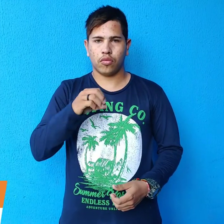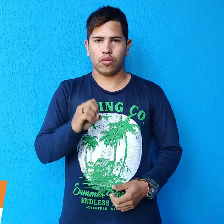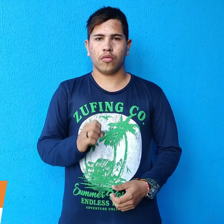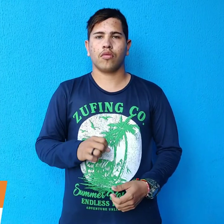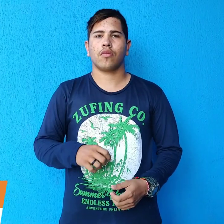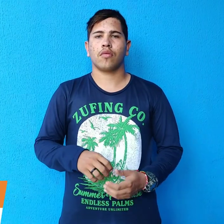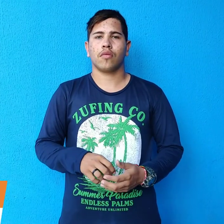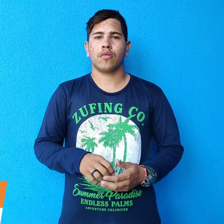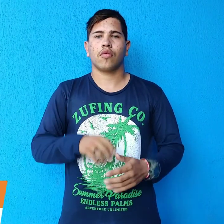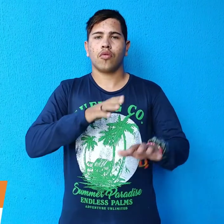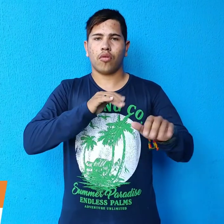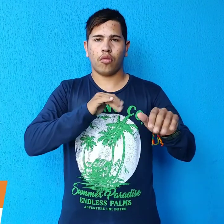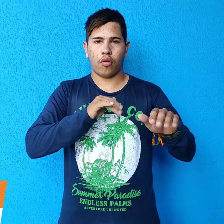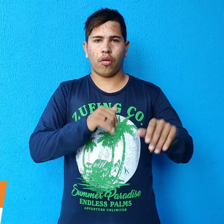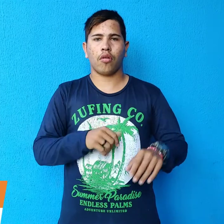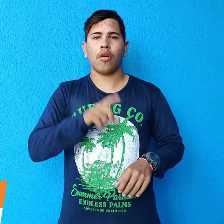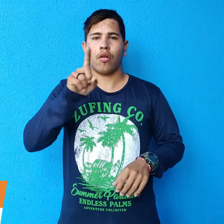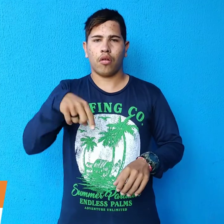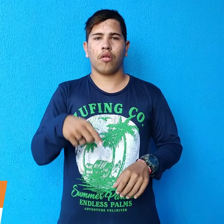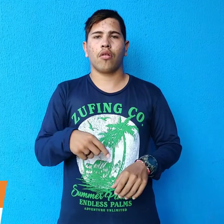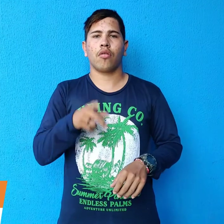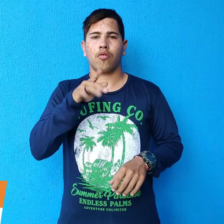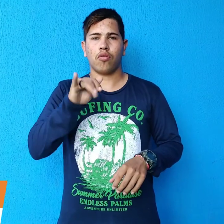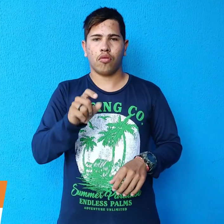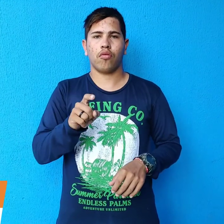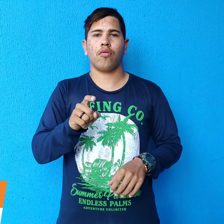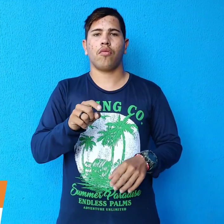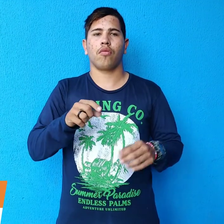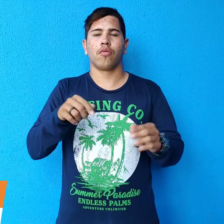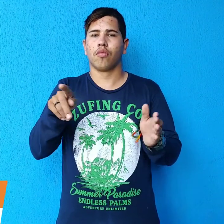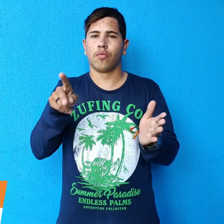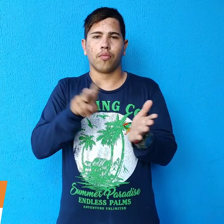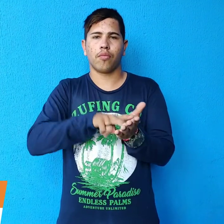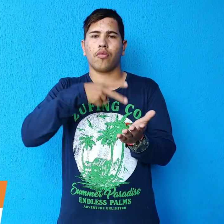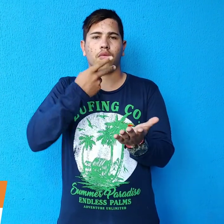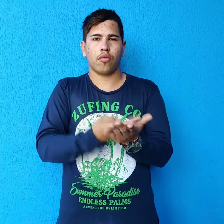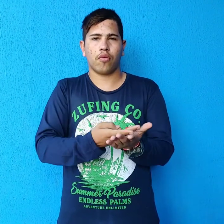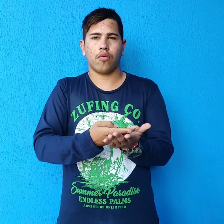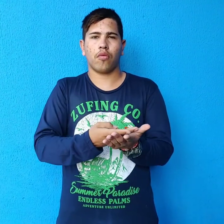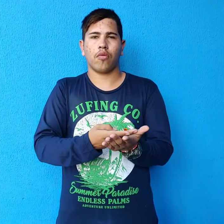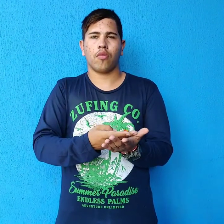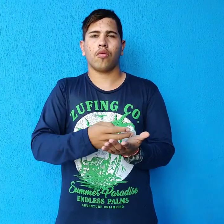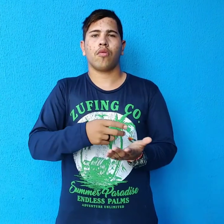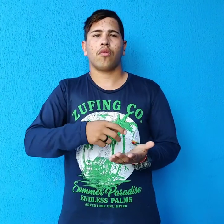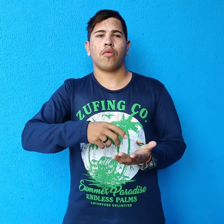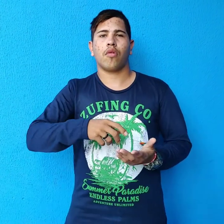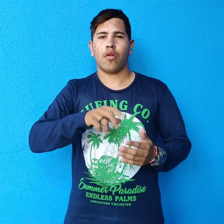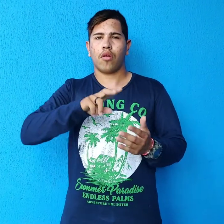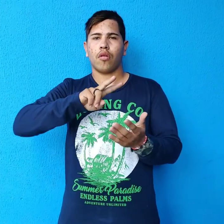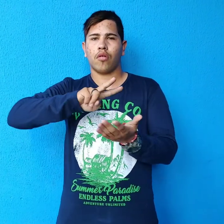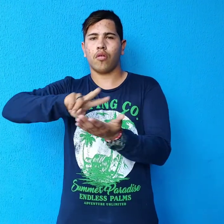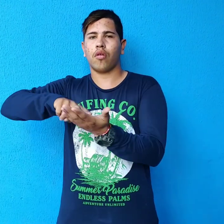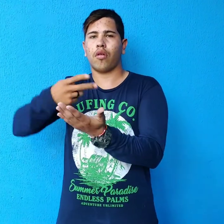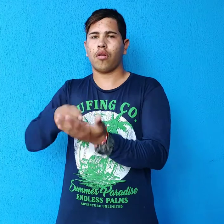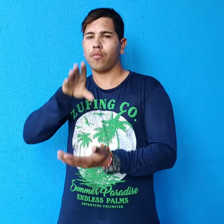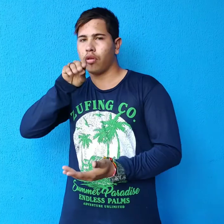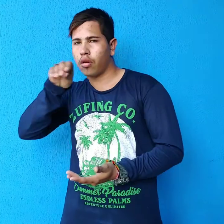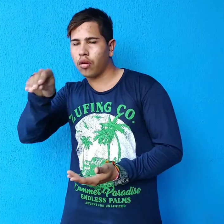E o dia 30 de setembro, ele é o dia do tradutor. Tanto o